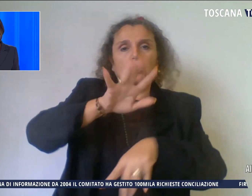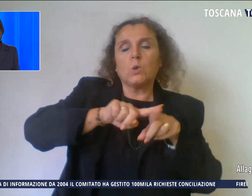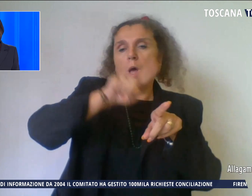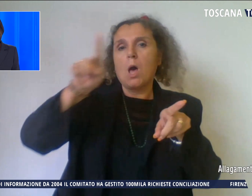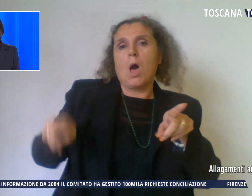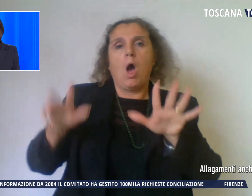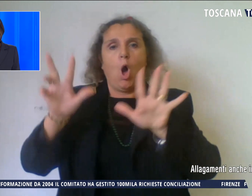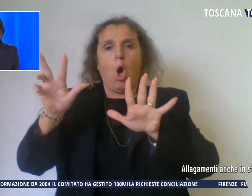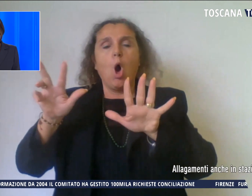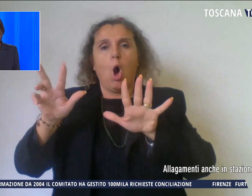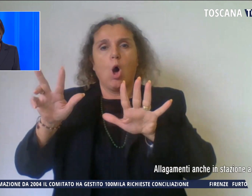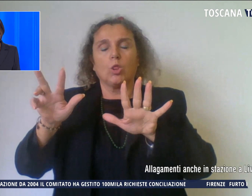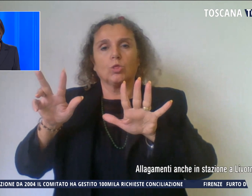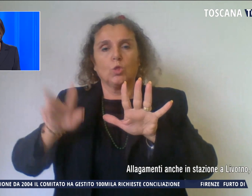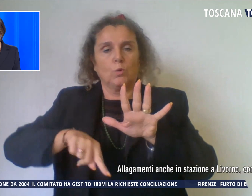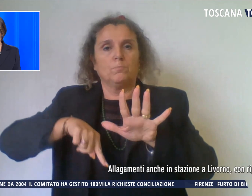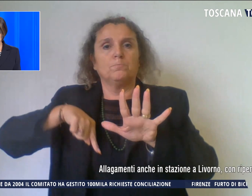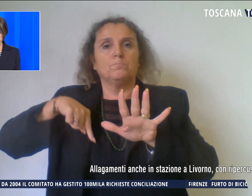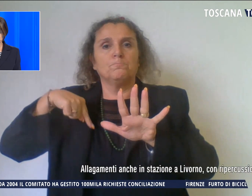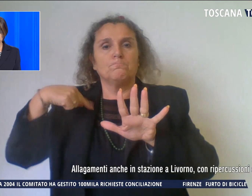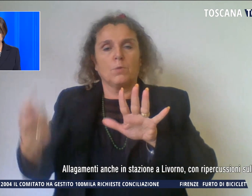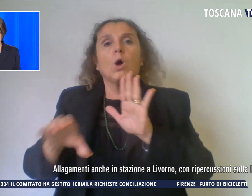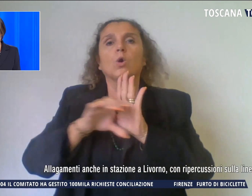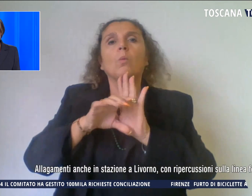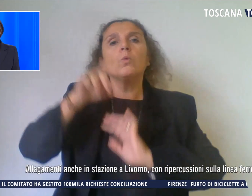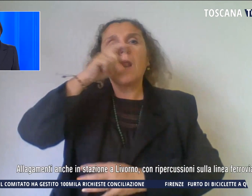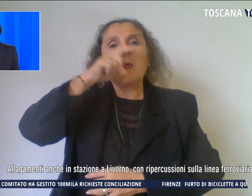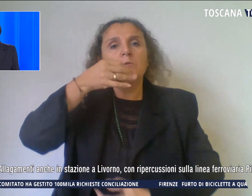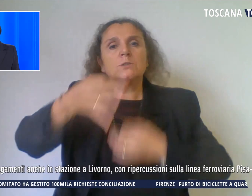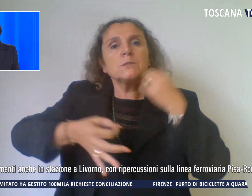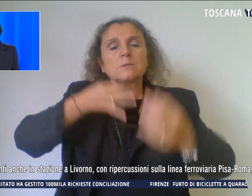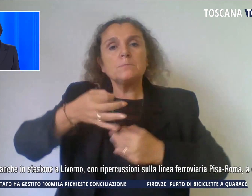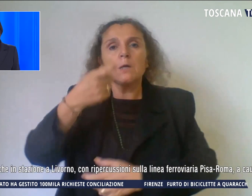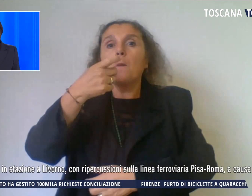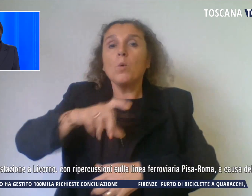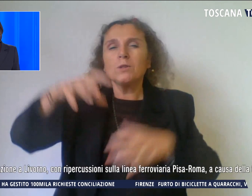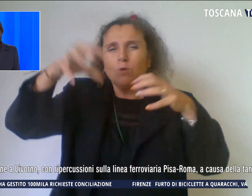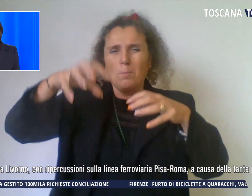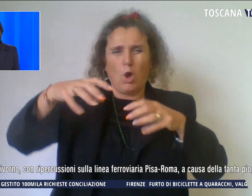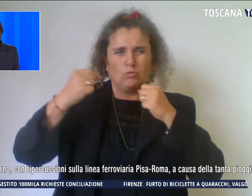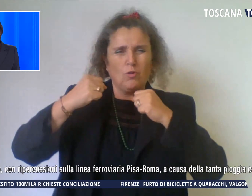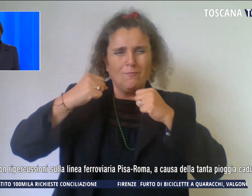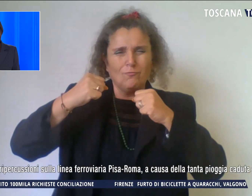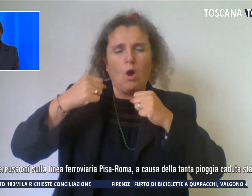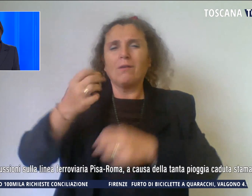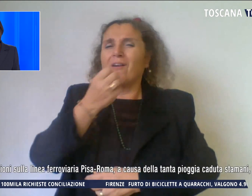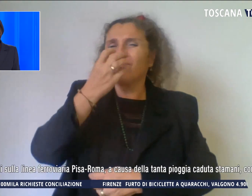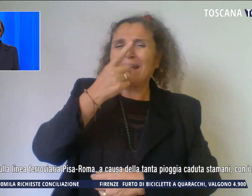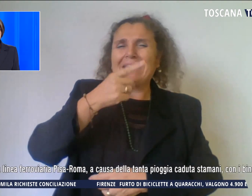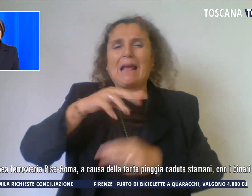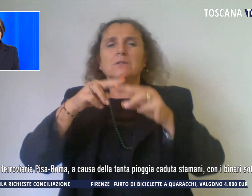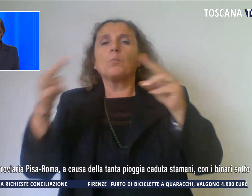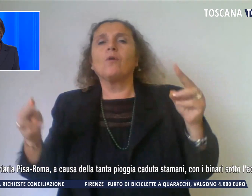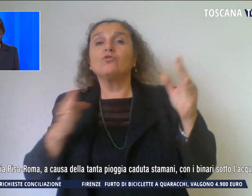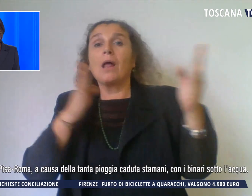8. Dal comune di Livorno si spiega che a causa delle forti piogge via Firenze e via provinciale Pisana